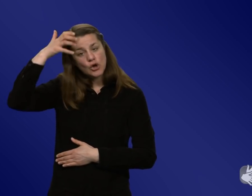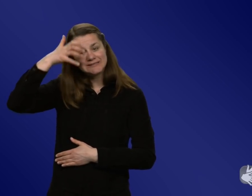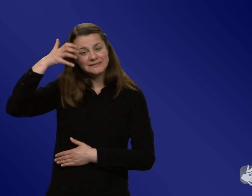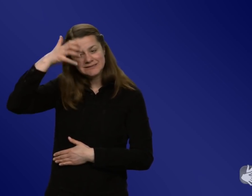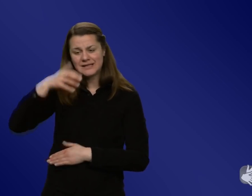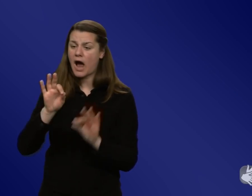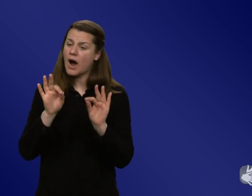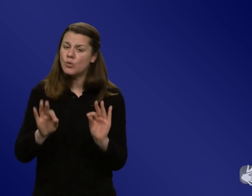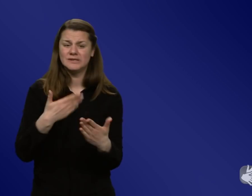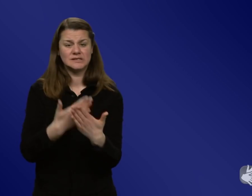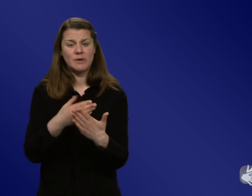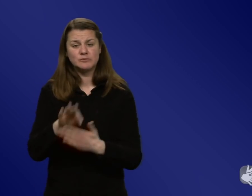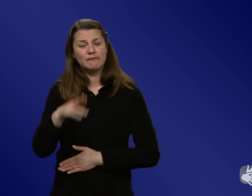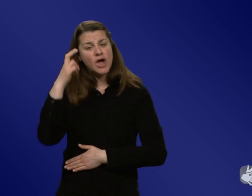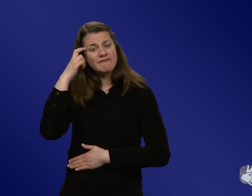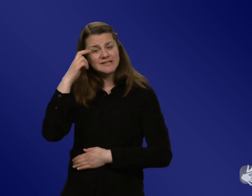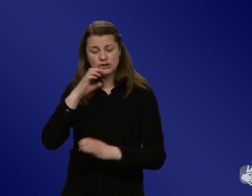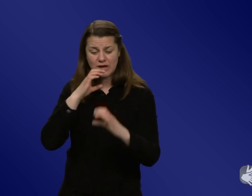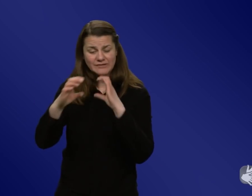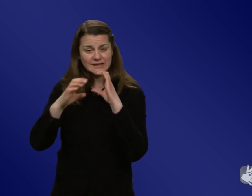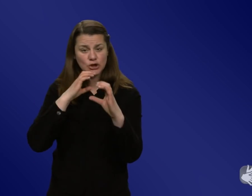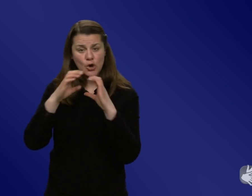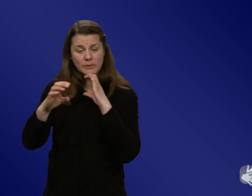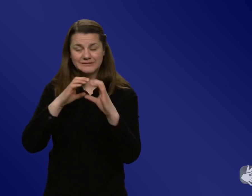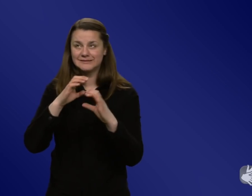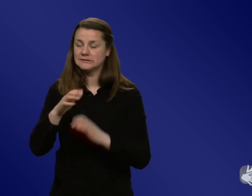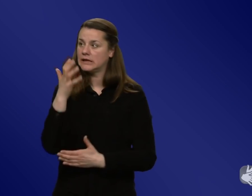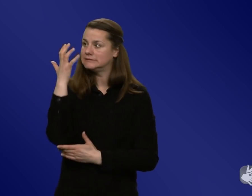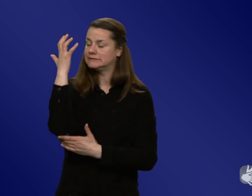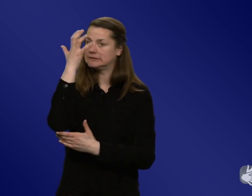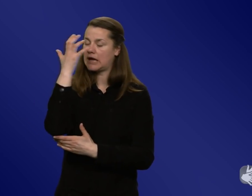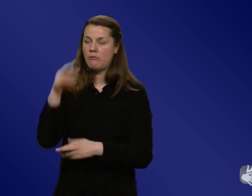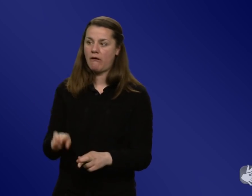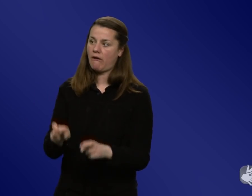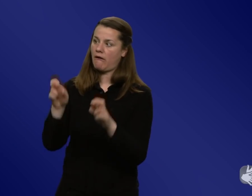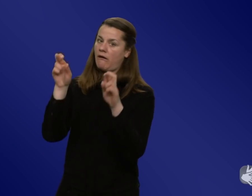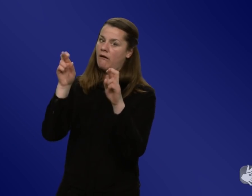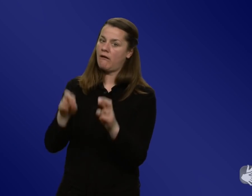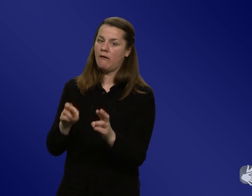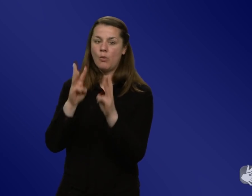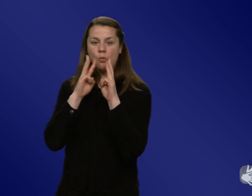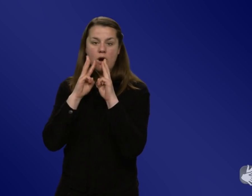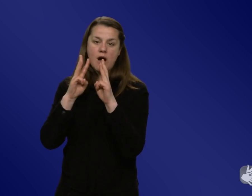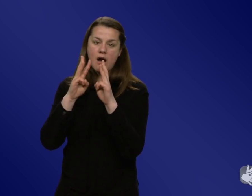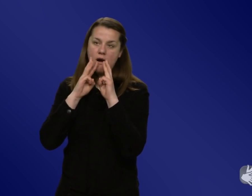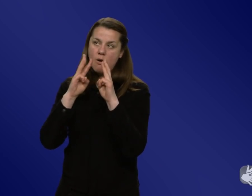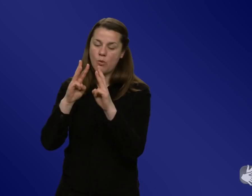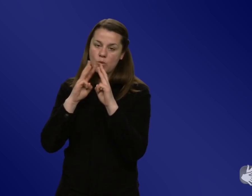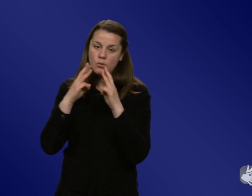Wissenschaftskommunikation, wo jeder Wissenschaftler nur mit großer Bewunderung und Ehrfurcht eigentlich, das ist vielleicht